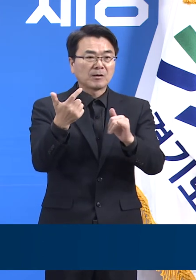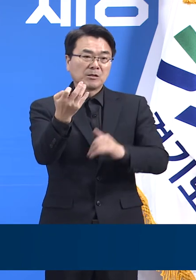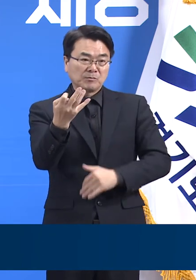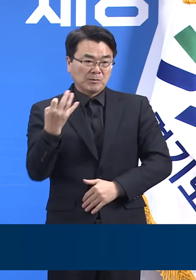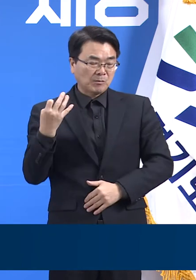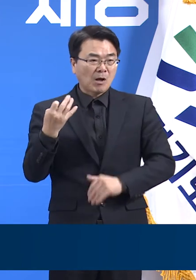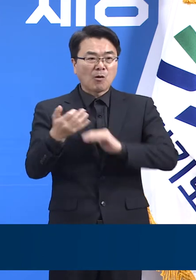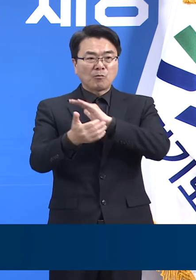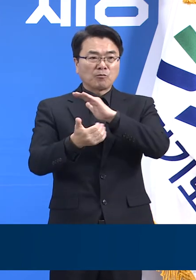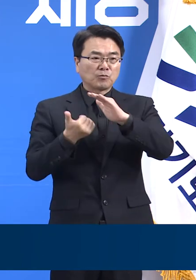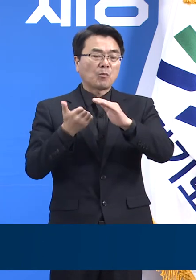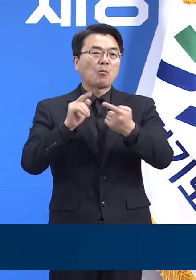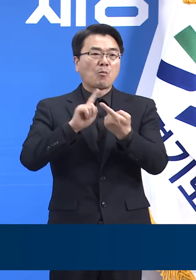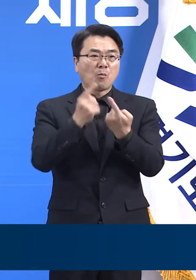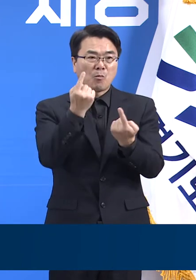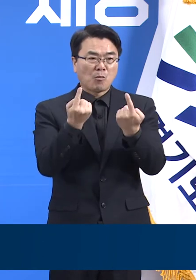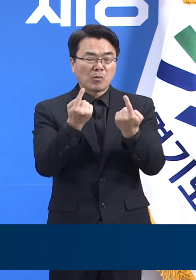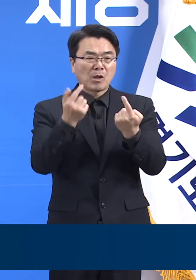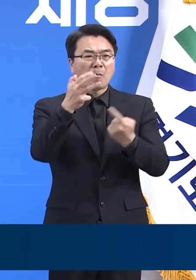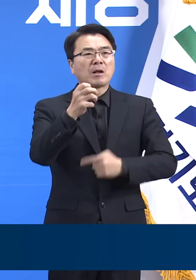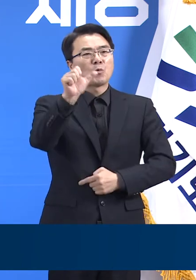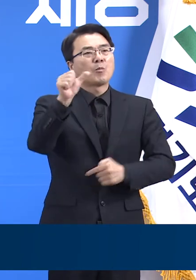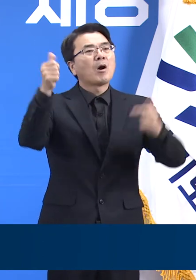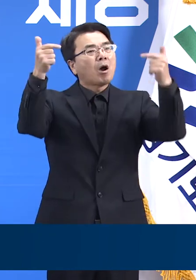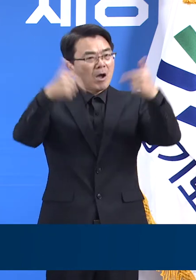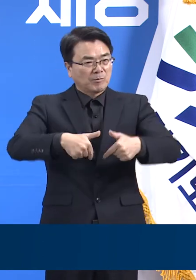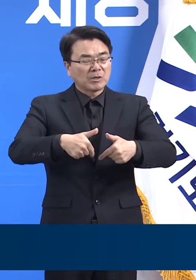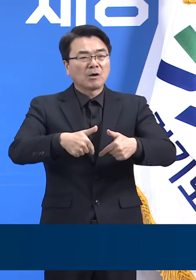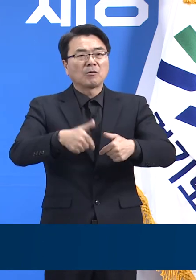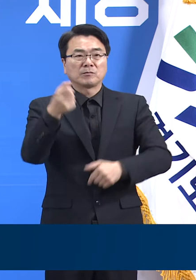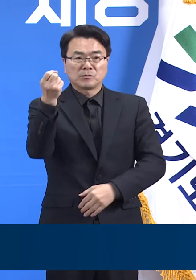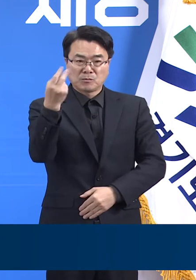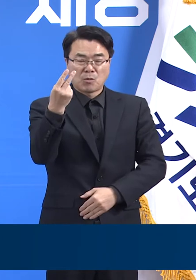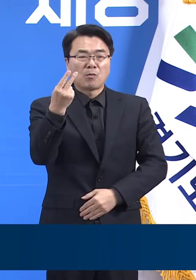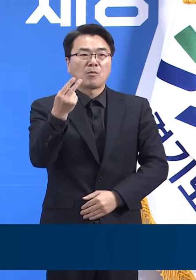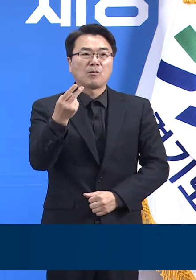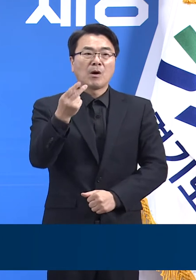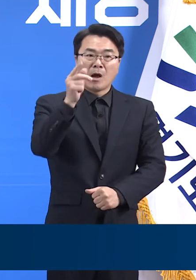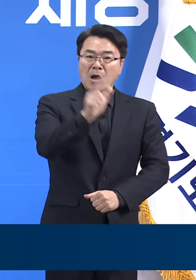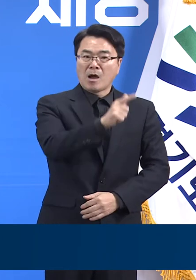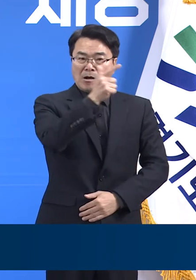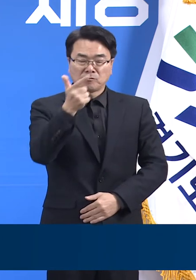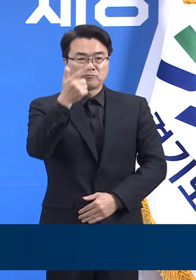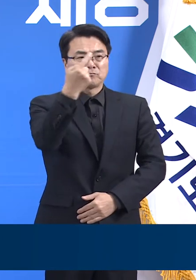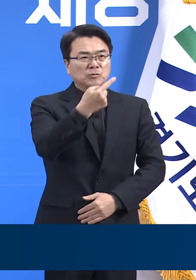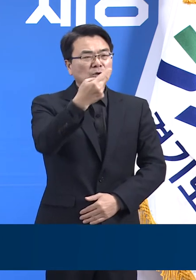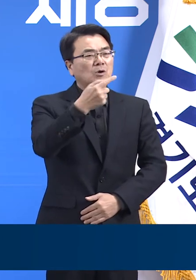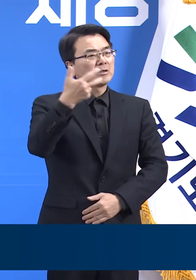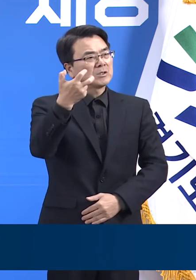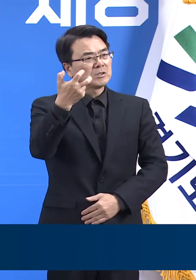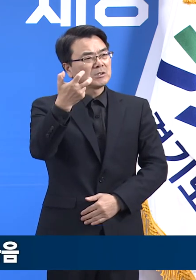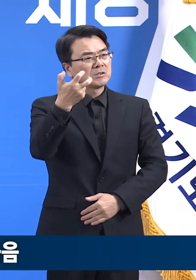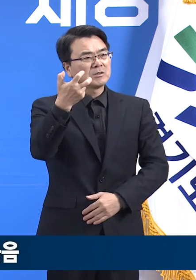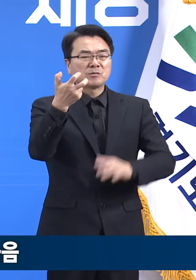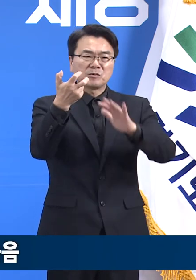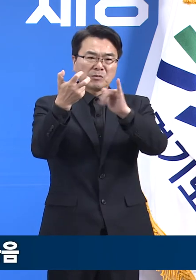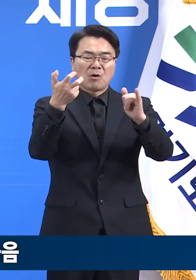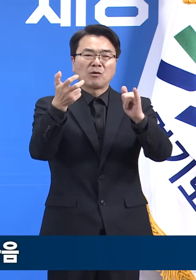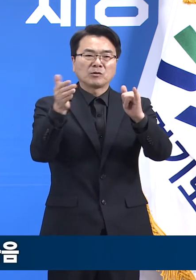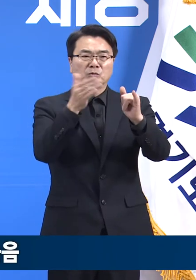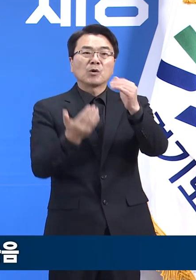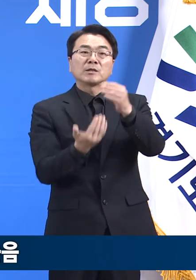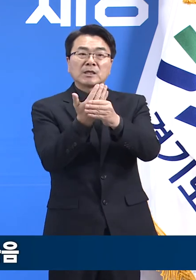1286명 감소하였으며 하루 평균 확진자는 1710명입니다. 연령별로 보면